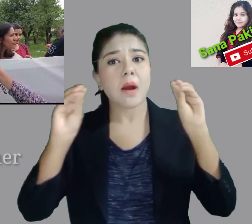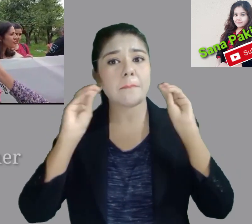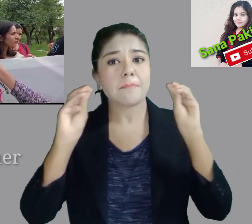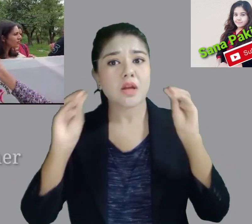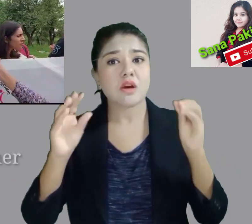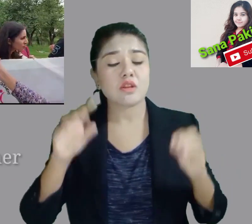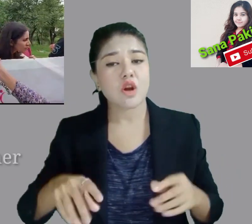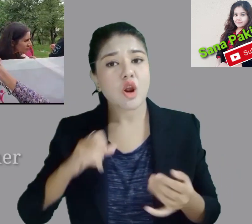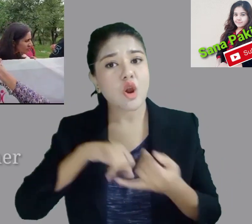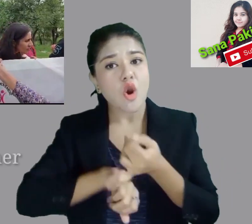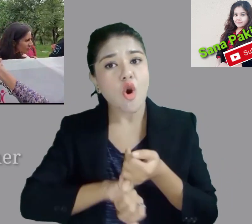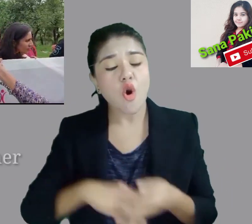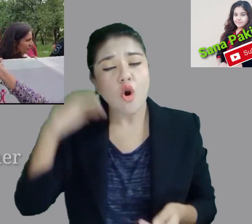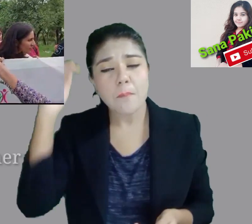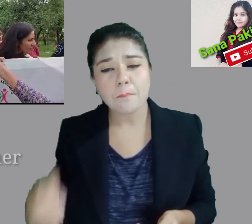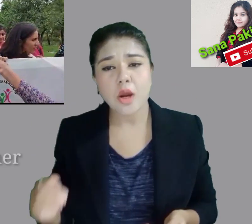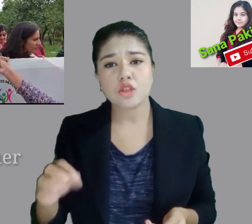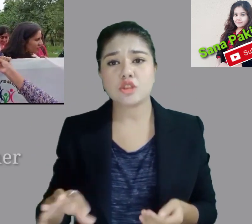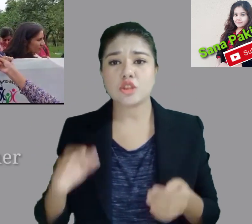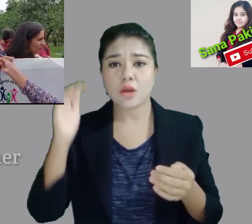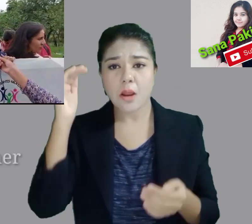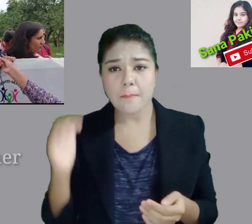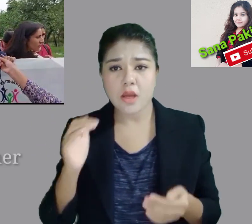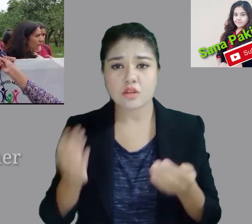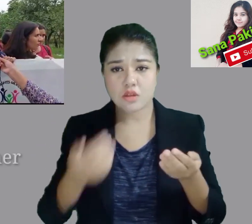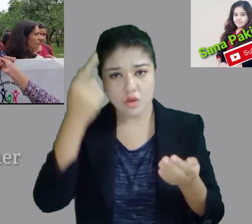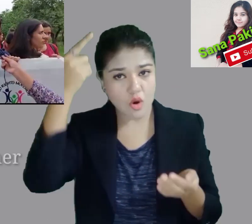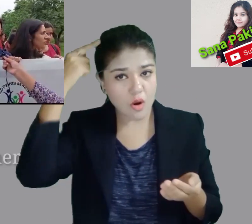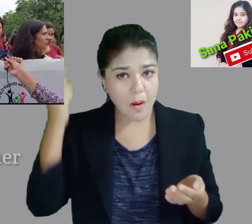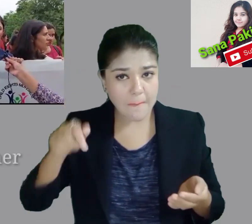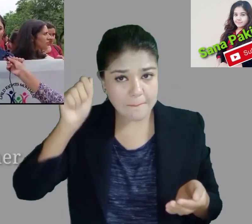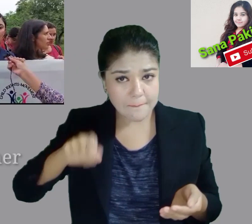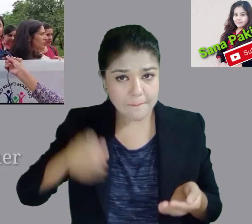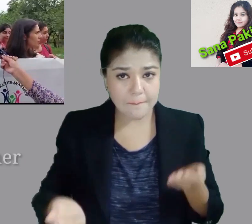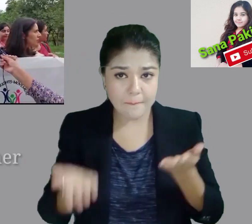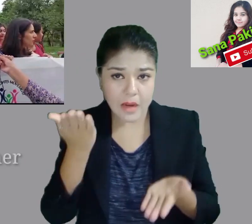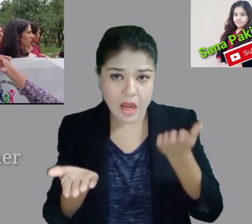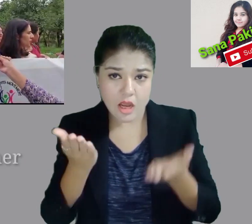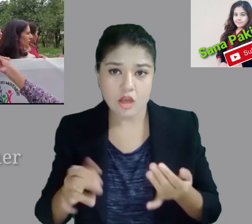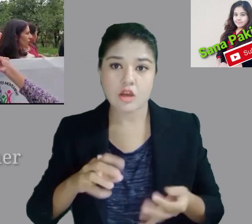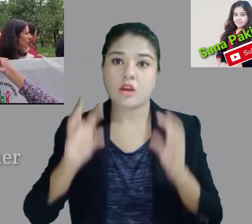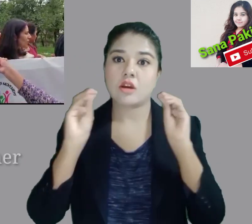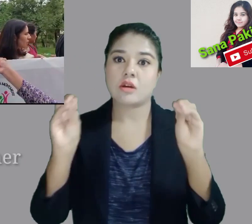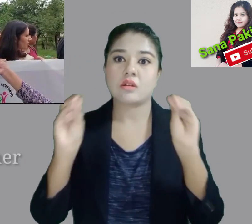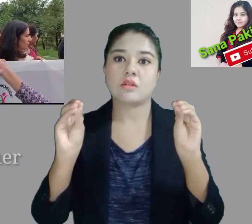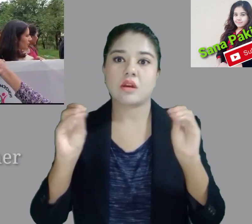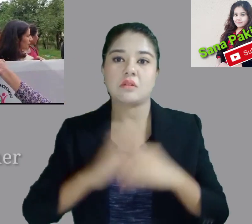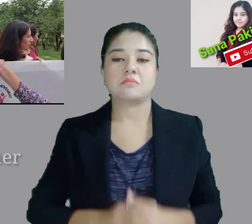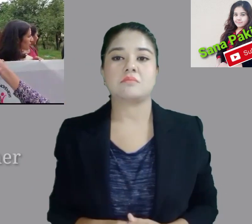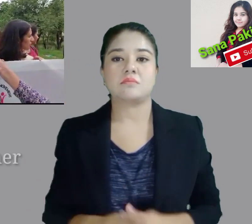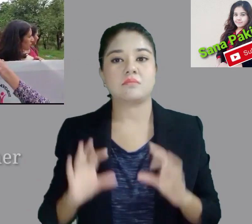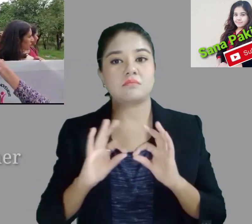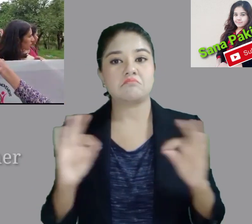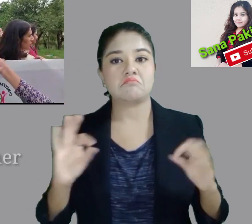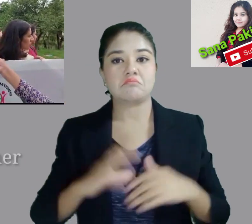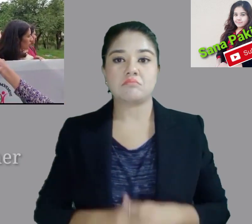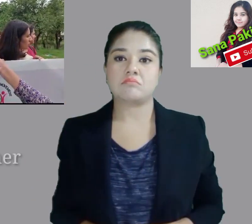یہاں پہ اکھٹا ہے اسی چیز پہ احتجاج کرنے کے لیے کہ جو اگرزوانہ چودہ سال کی بچی جرس صاحب کے گھر پہ ان کے ساتھ تشدد ہوا اس کا